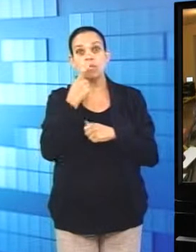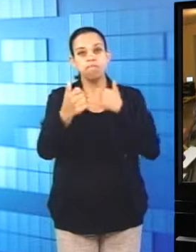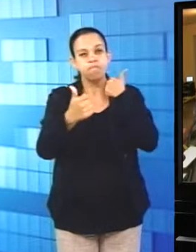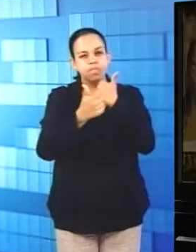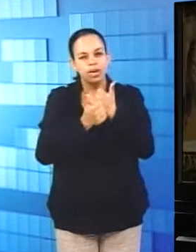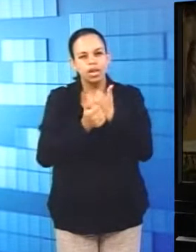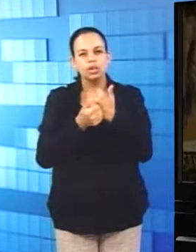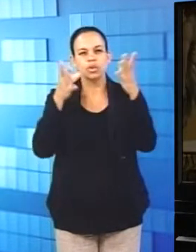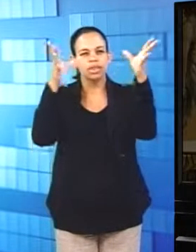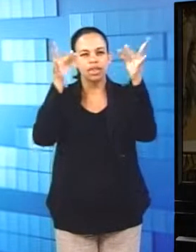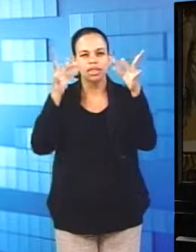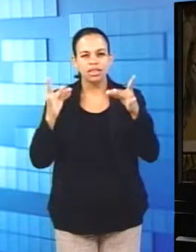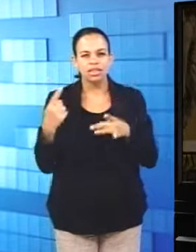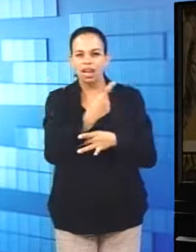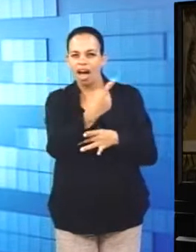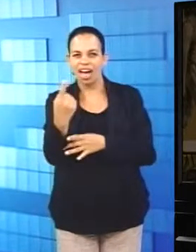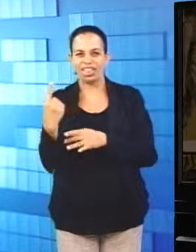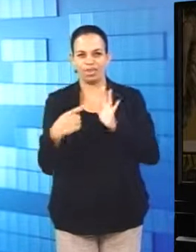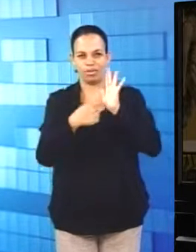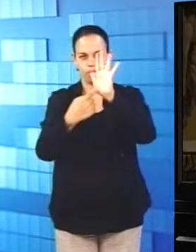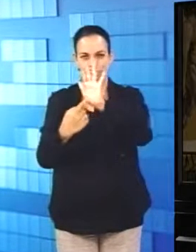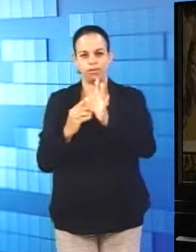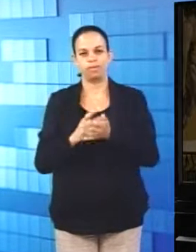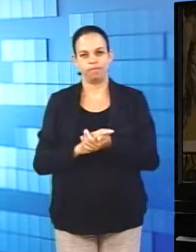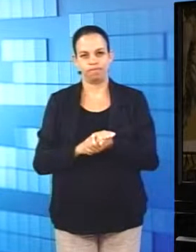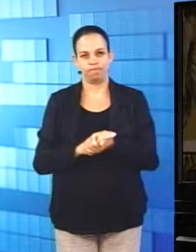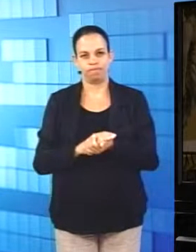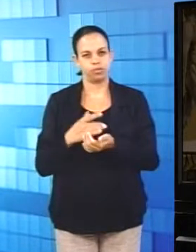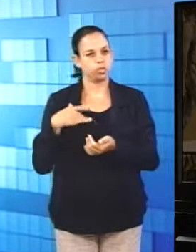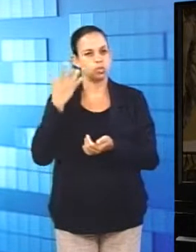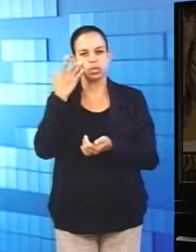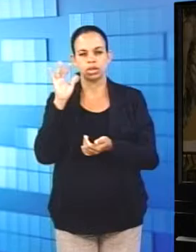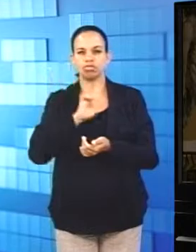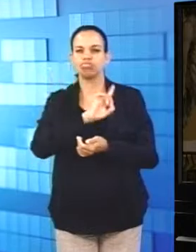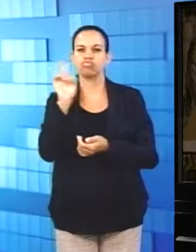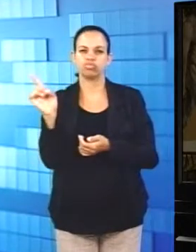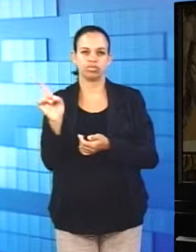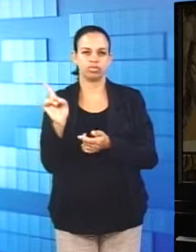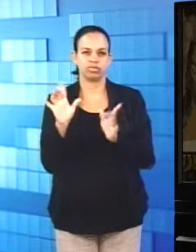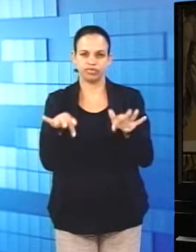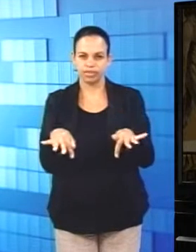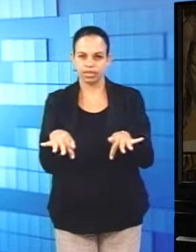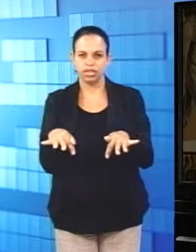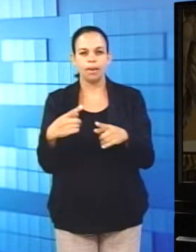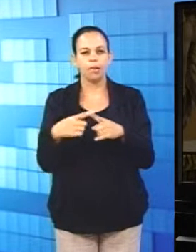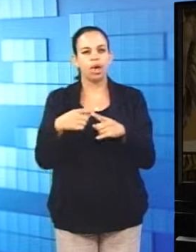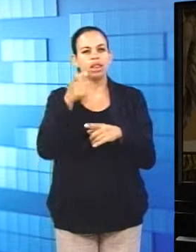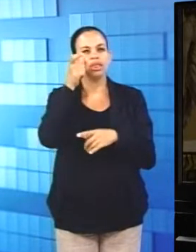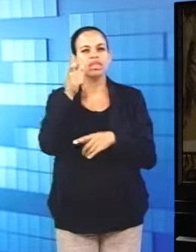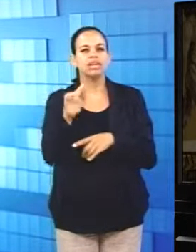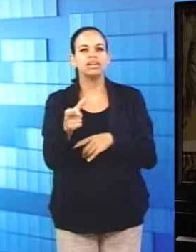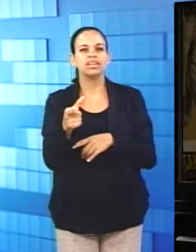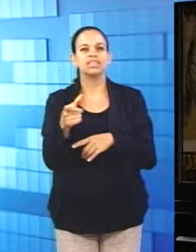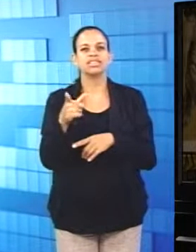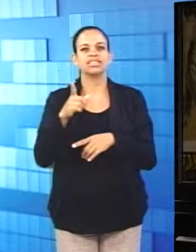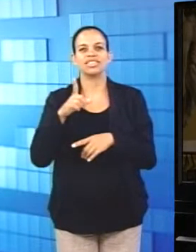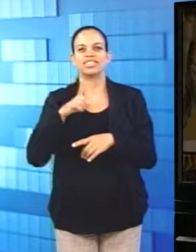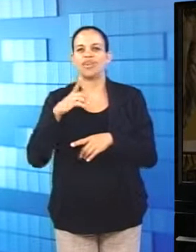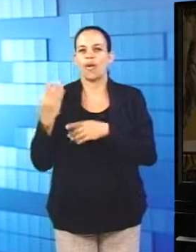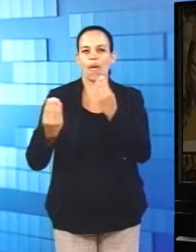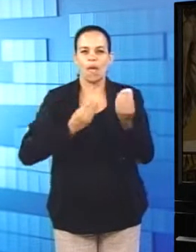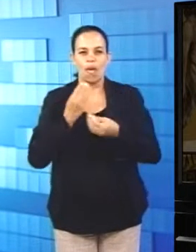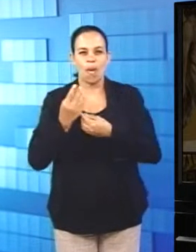exposição. E a gente até não sabe quando é que ela termina, porque está bem interessante o nível de